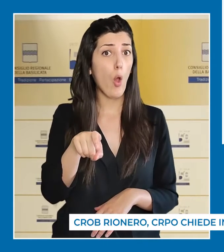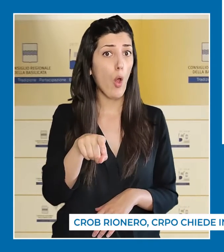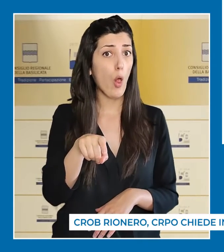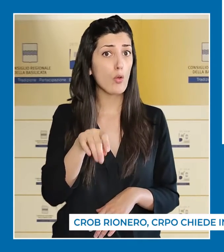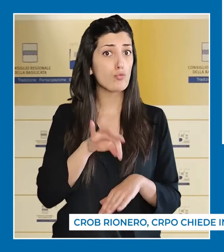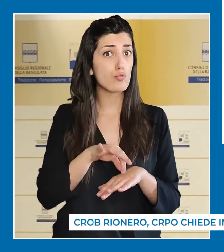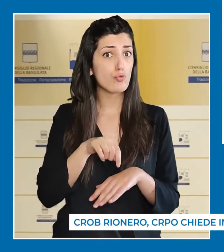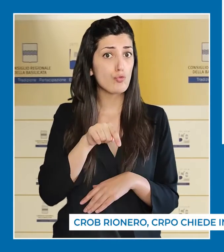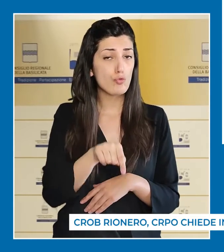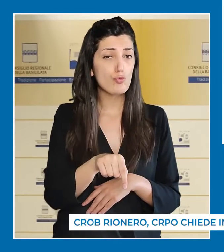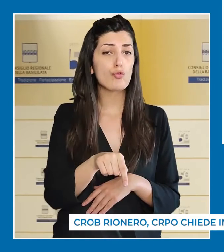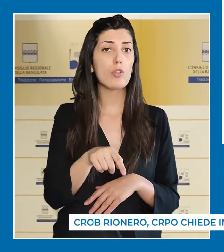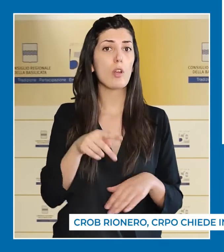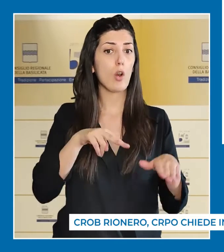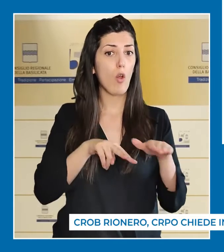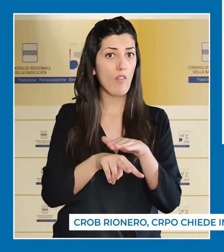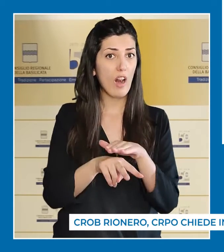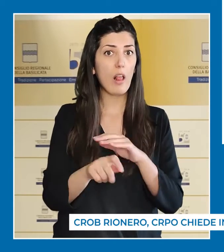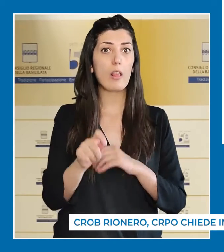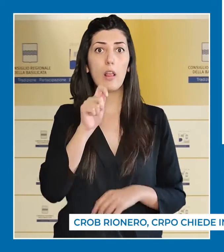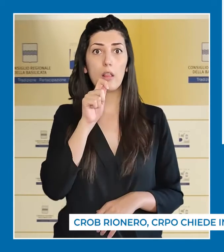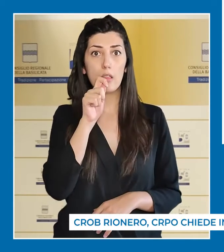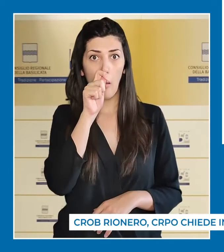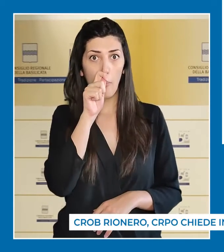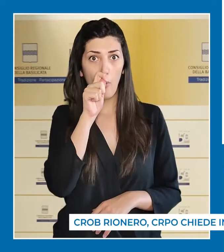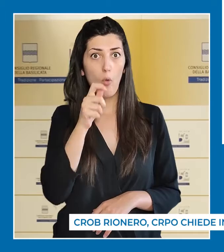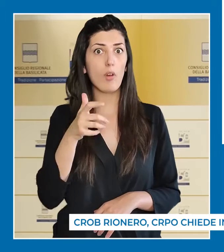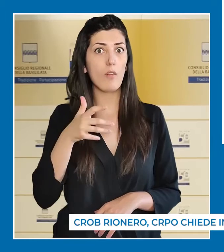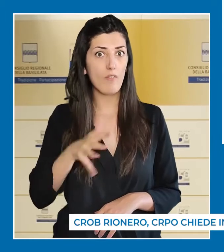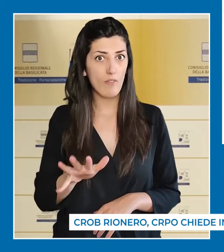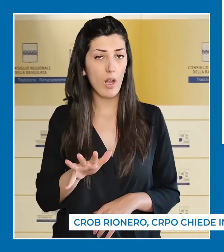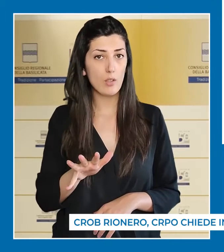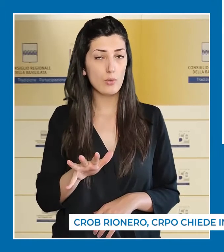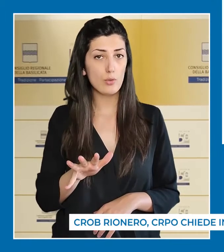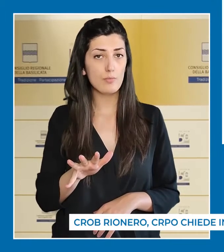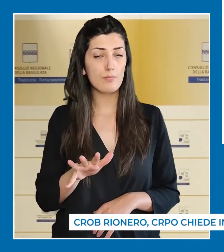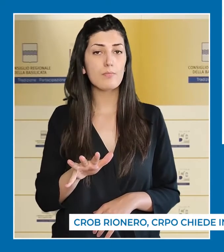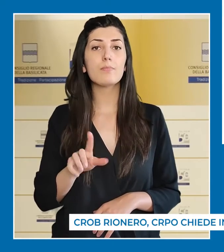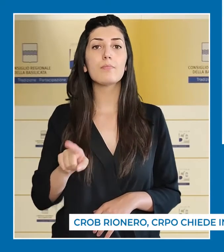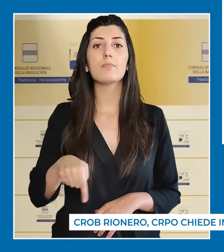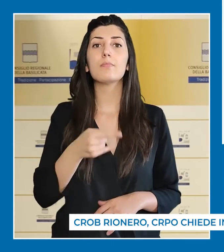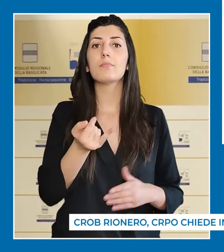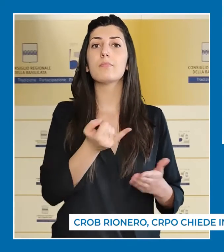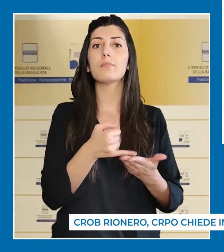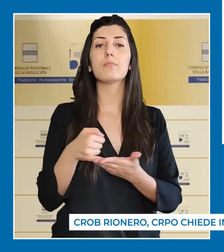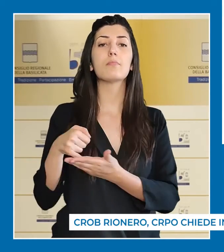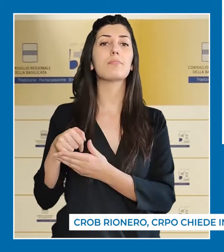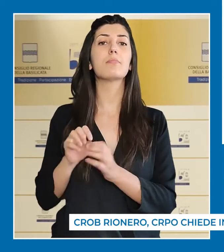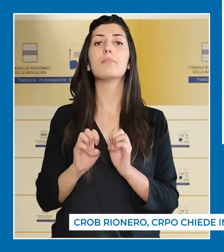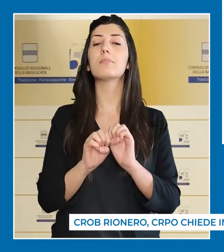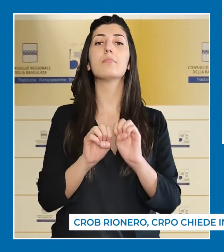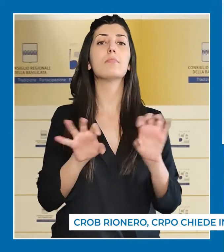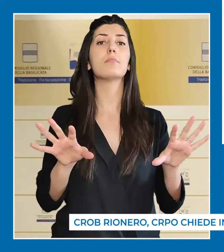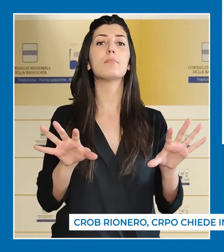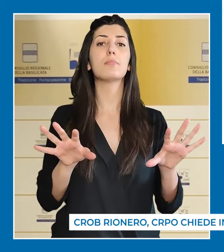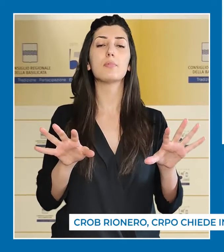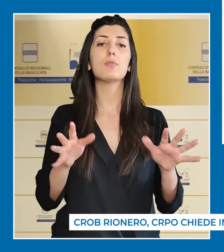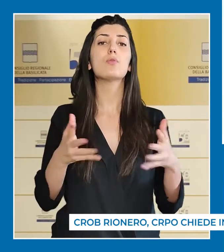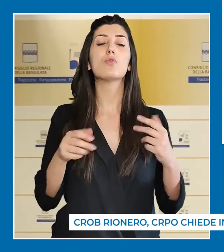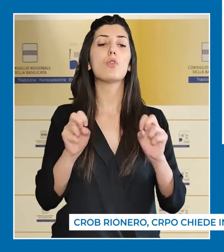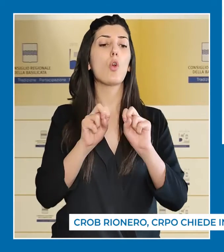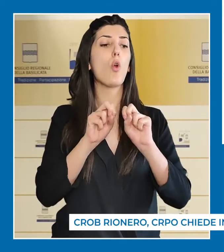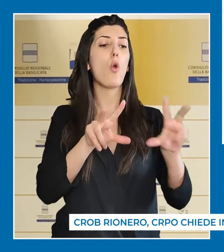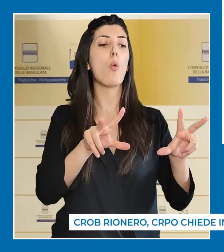con pazienti oncologici ricoverati, con tamponi effettuati, a cui all